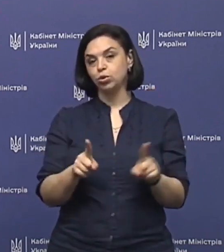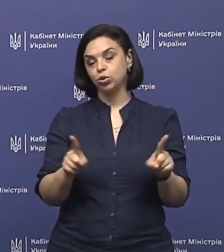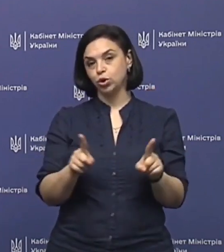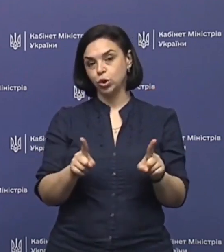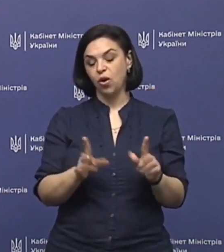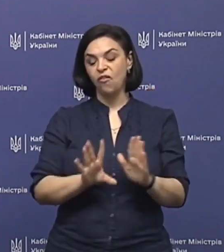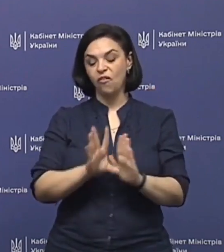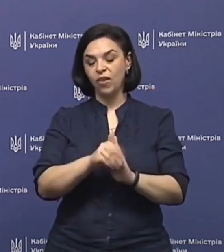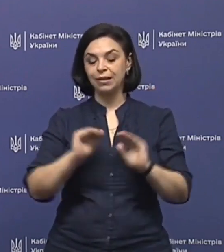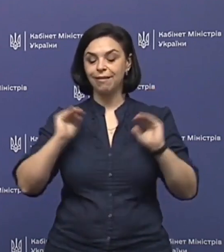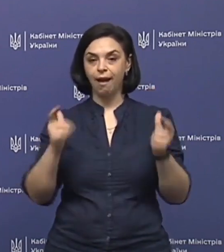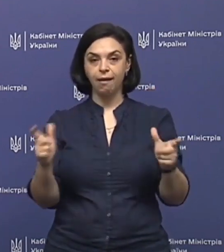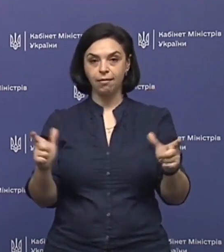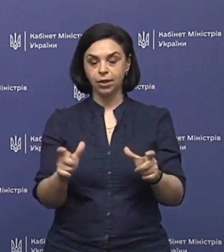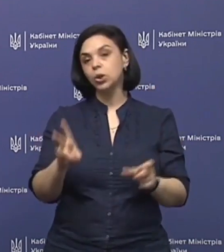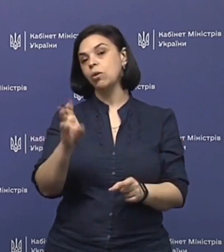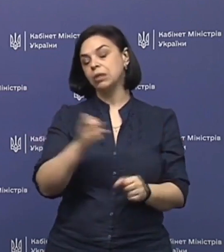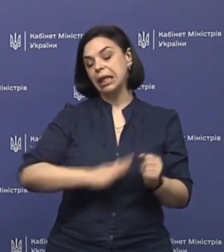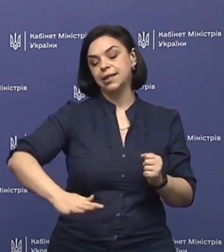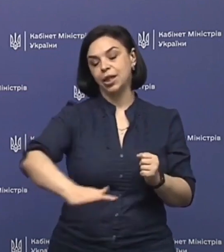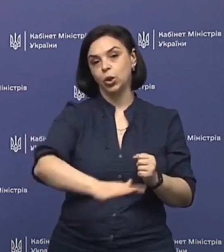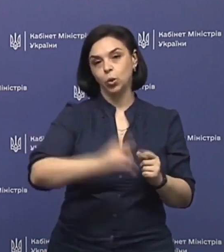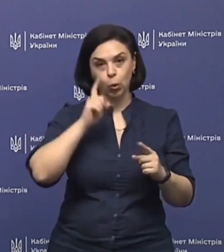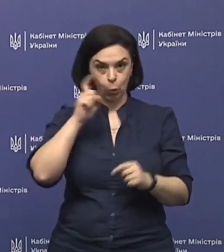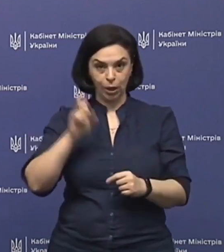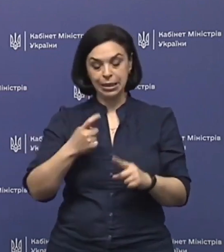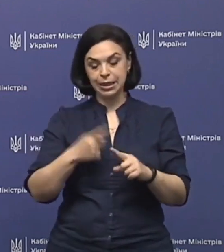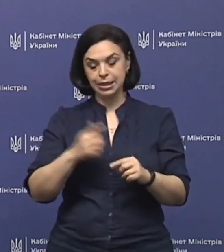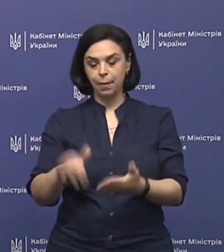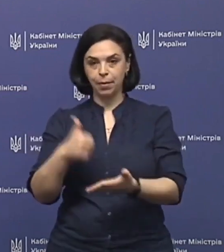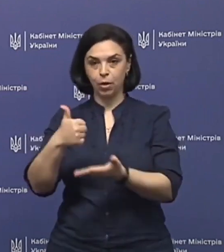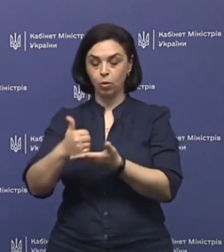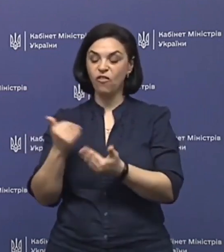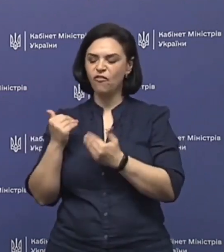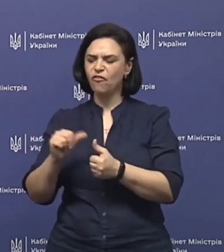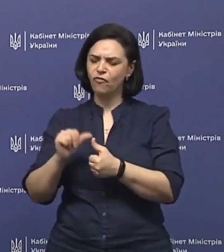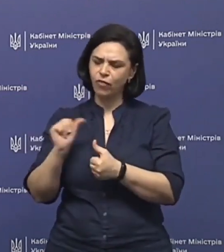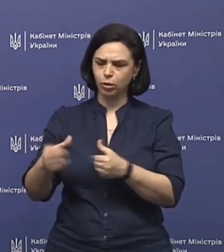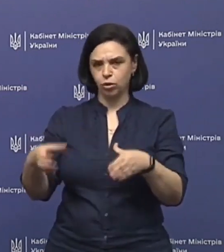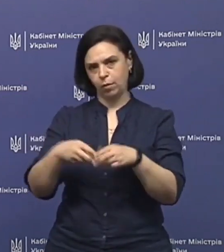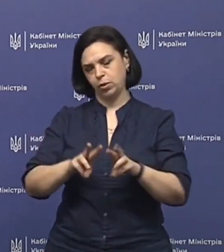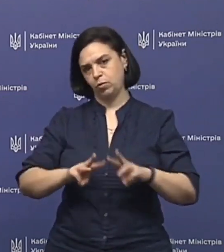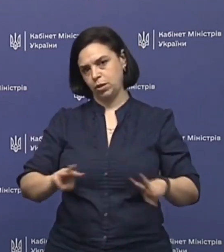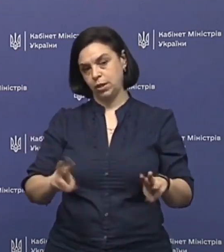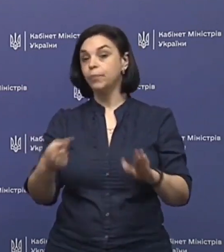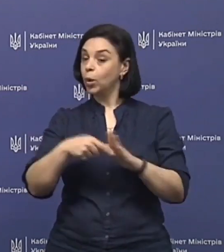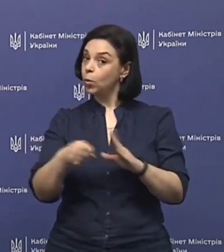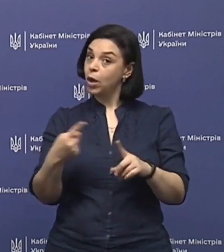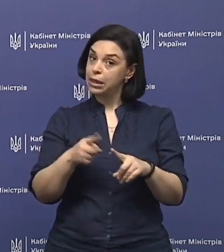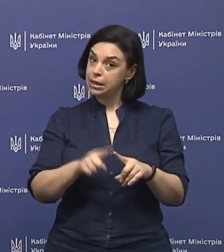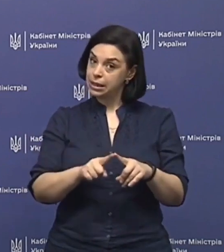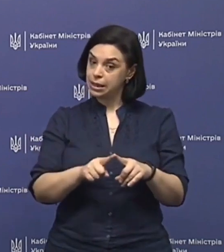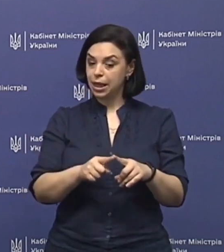введення карантину на території країни це прерогатива виключно Кабінету Міністрів. Тому це